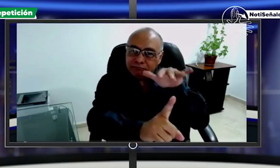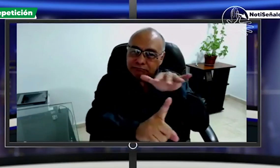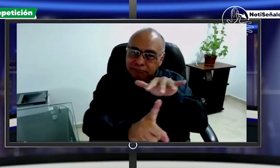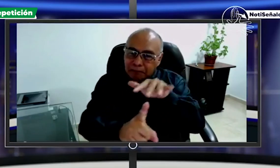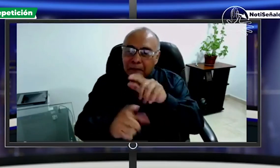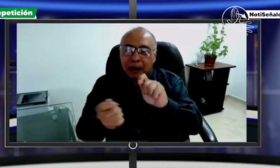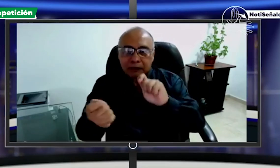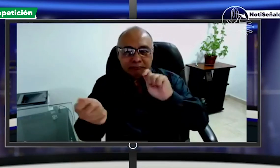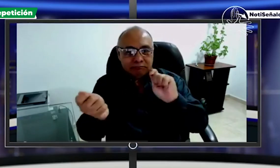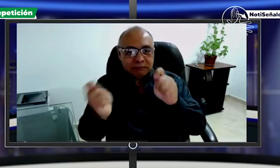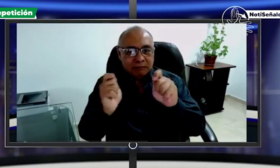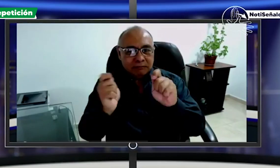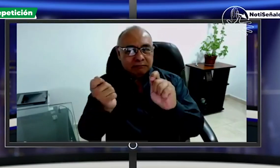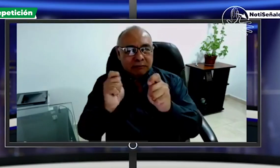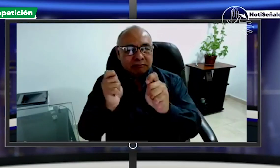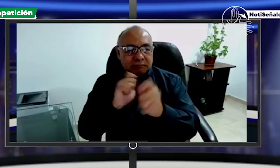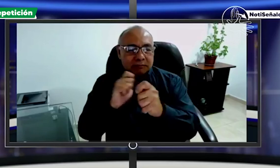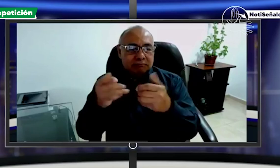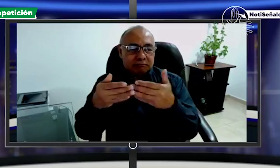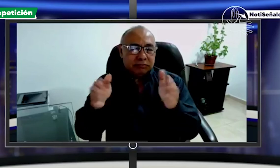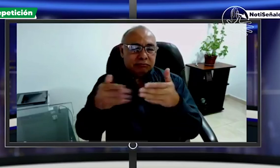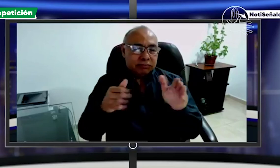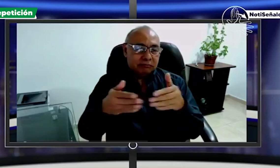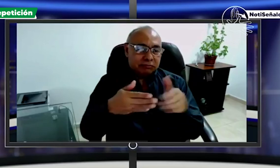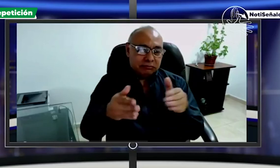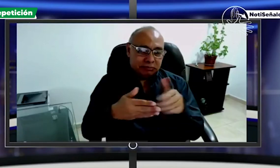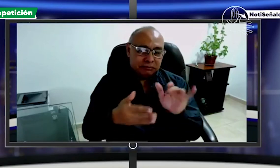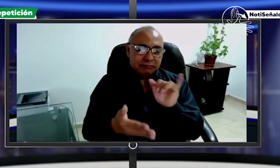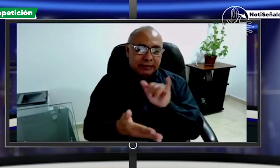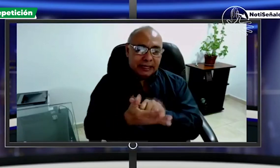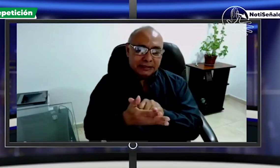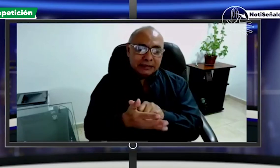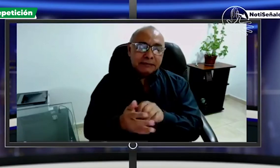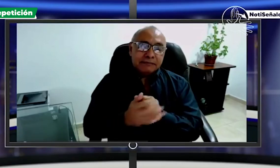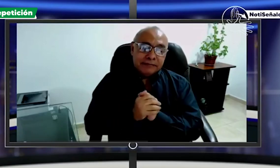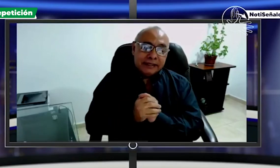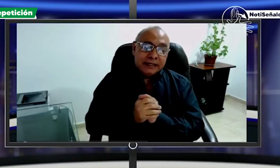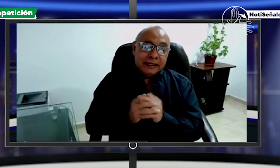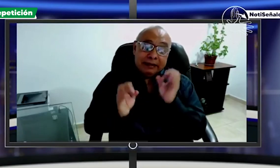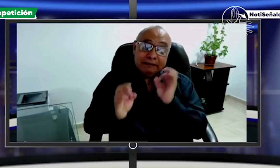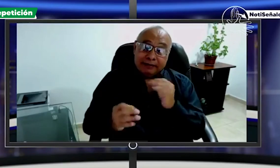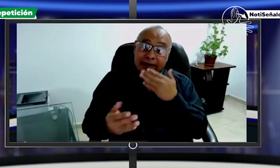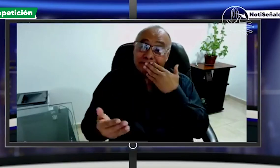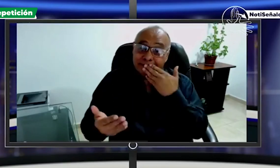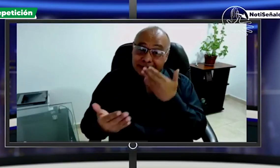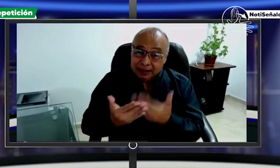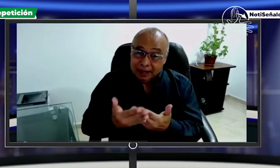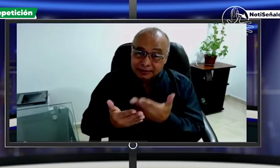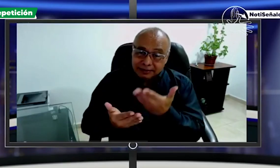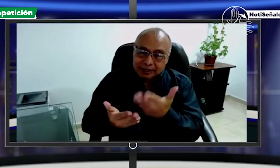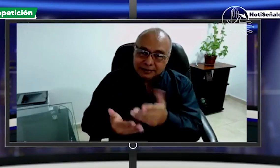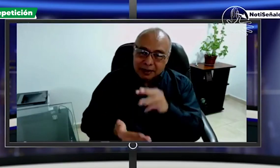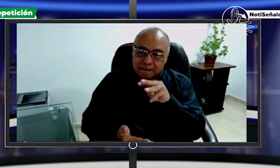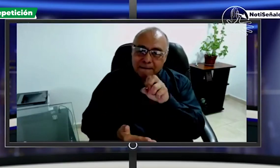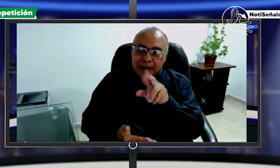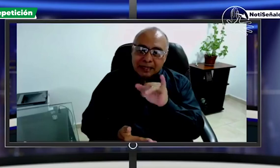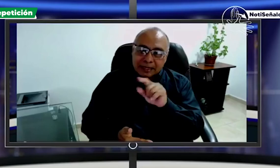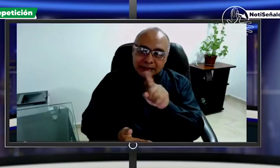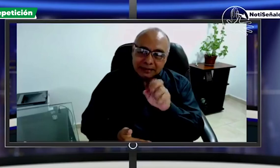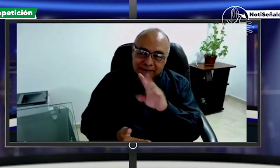hecho esta clase de accesibilidad y a su vez pues para mostrarlo en todas las ciudades con entidades del orden público y privado así